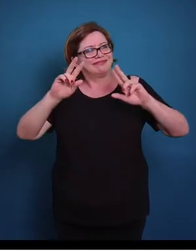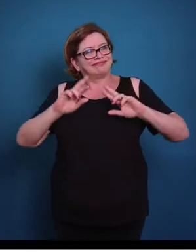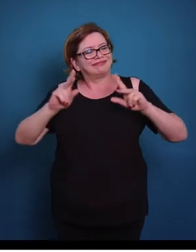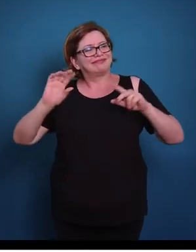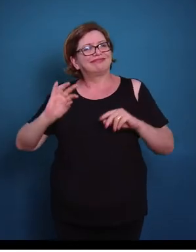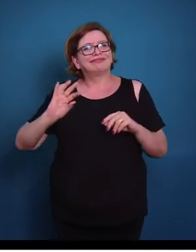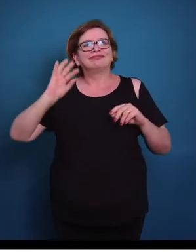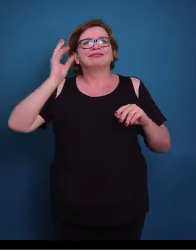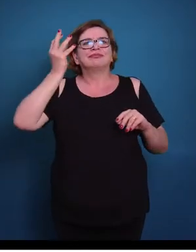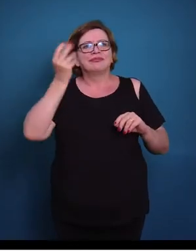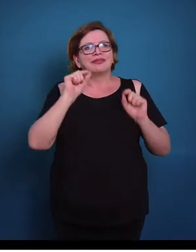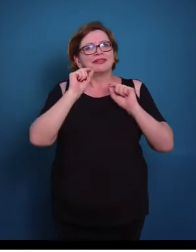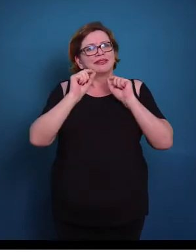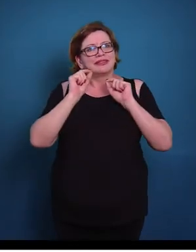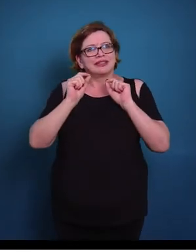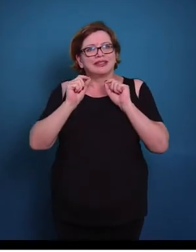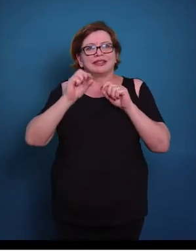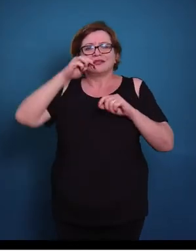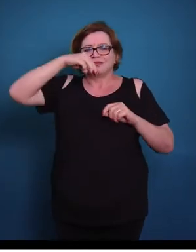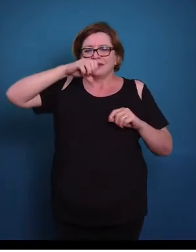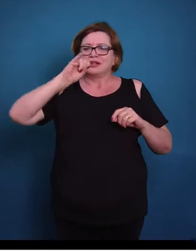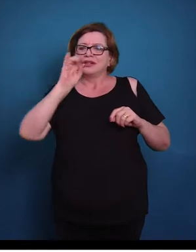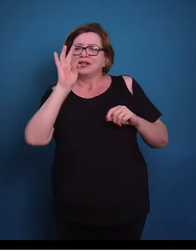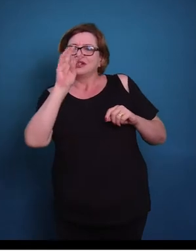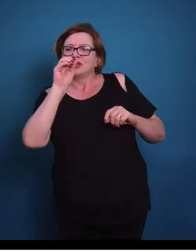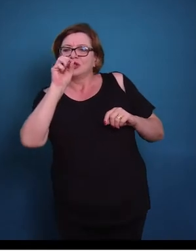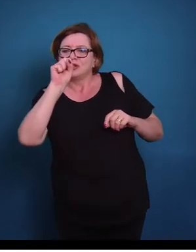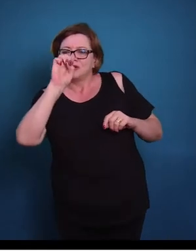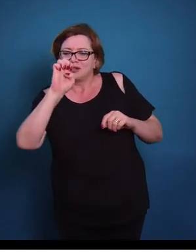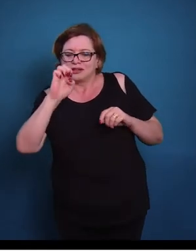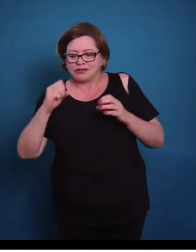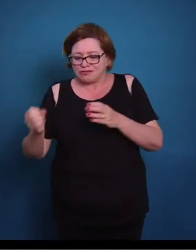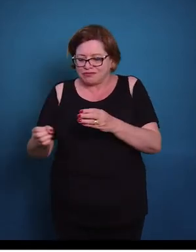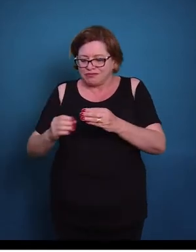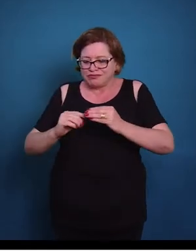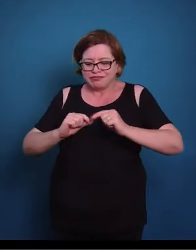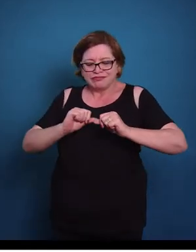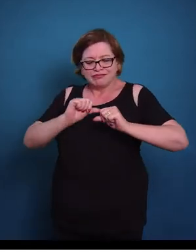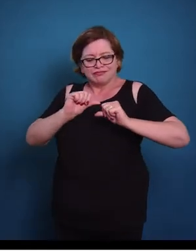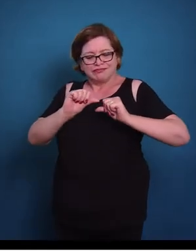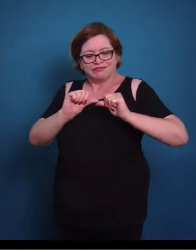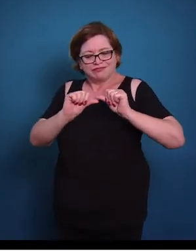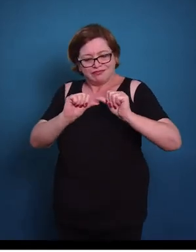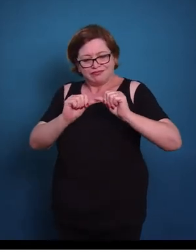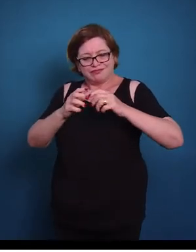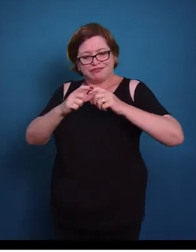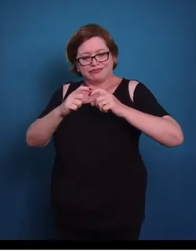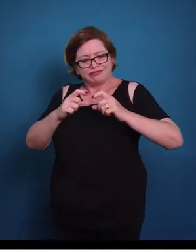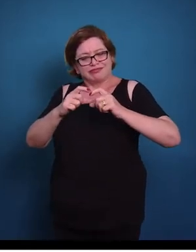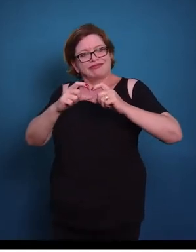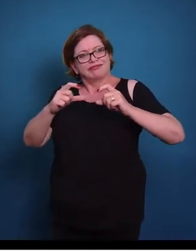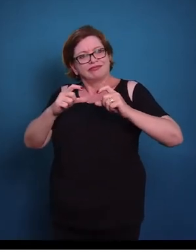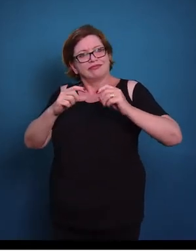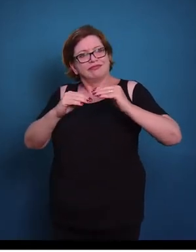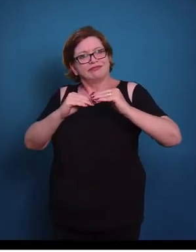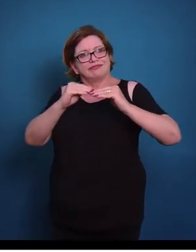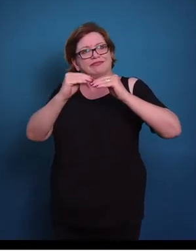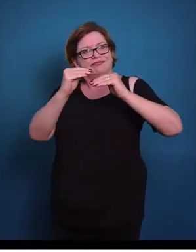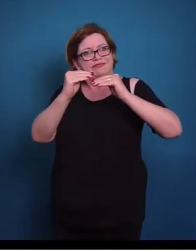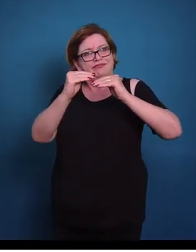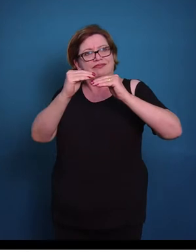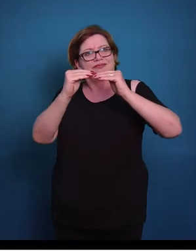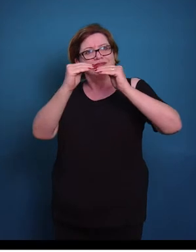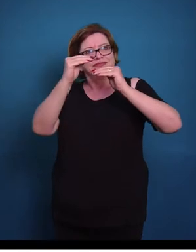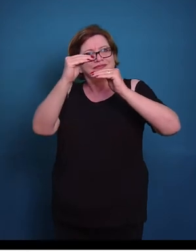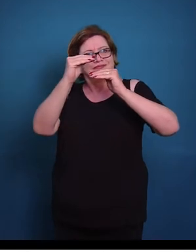Ocorre nesse caso a mitose aqui embaixo, formando novas camadas de células. Então essas camadas vão crescendo e vai se tornando